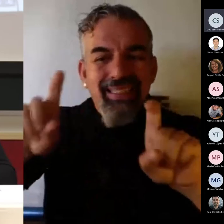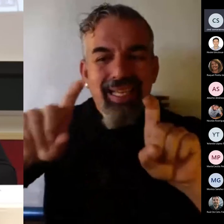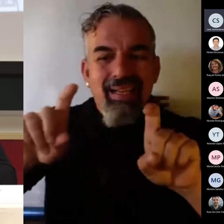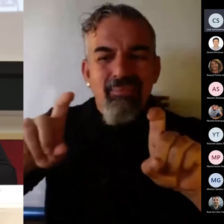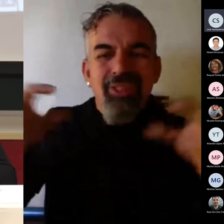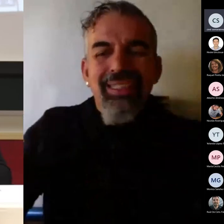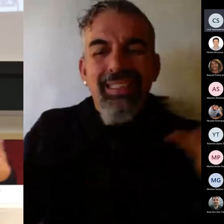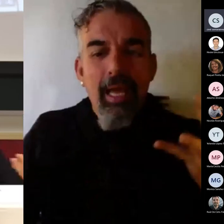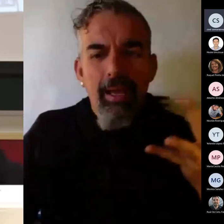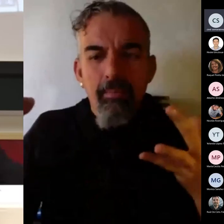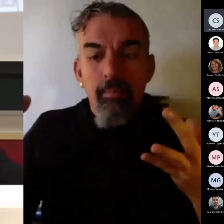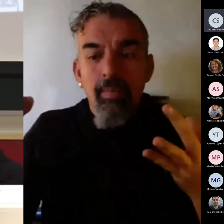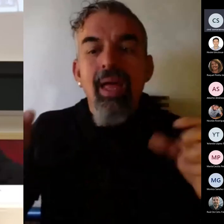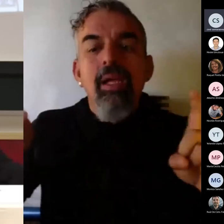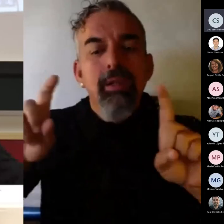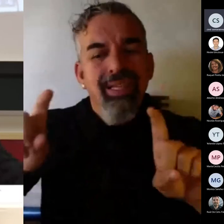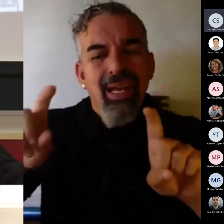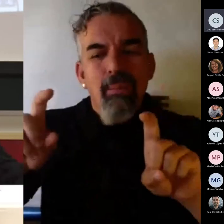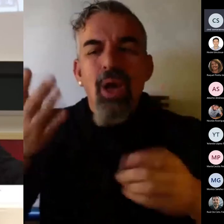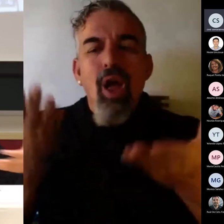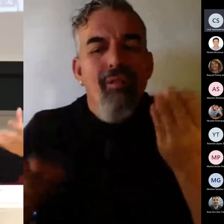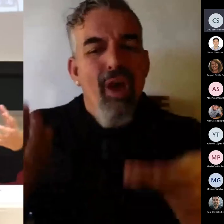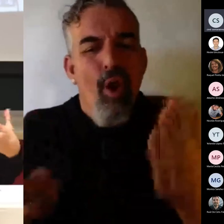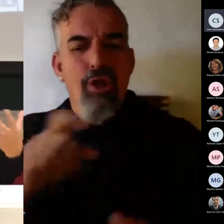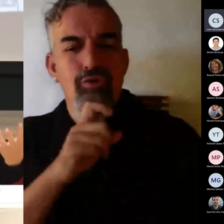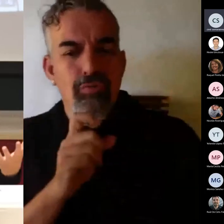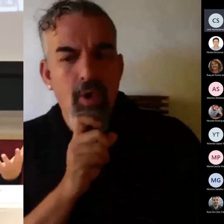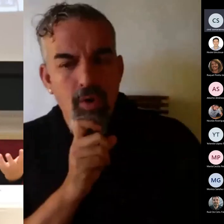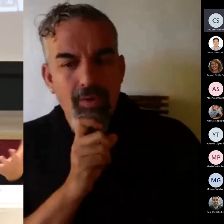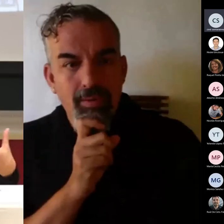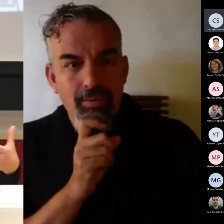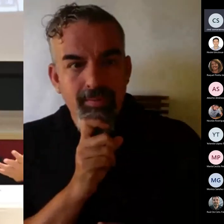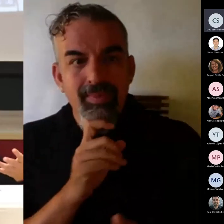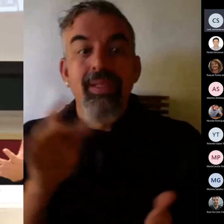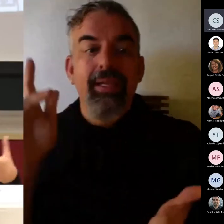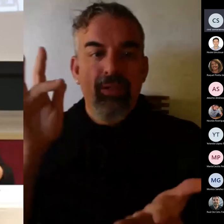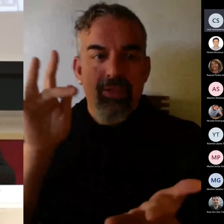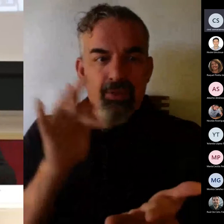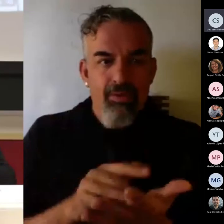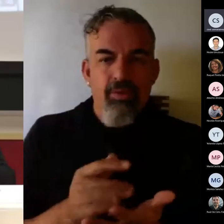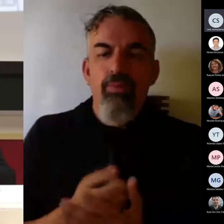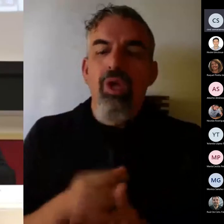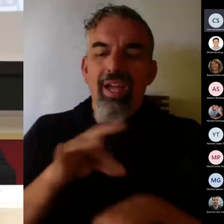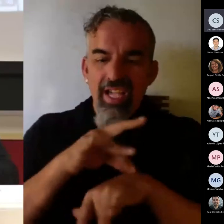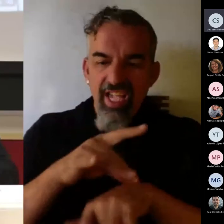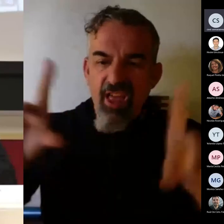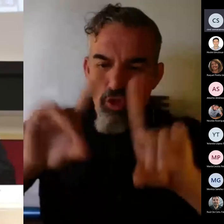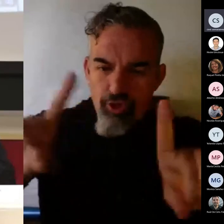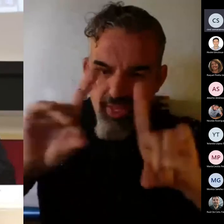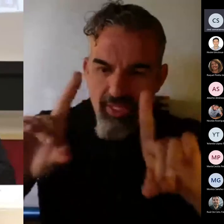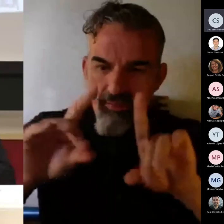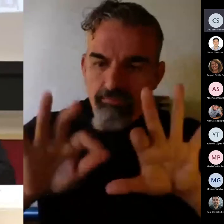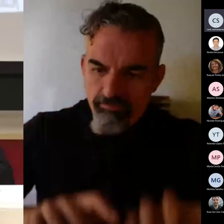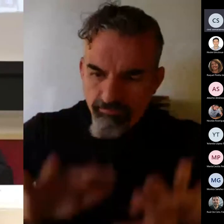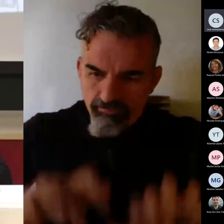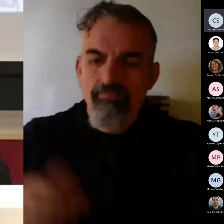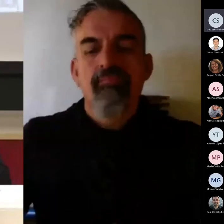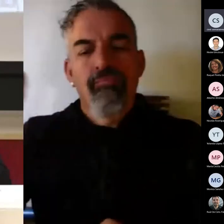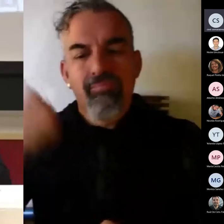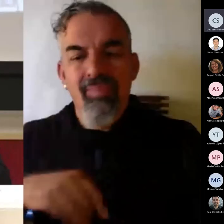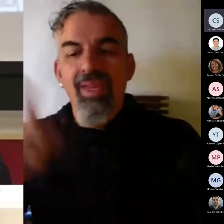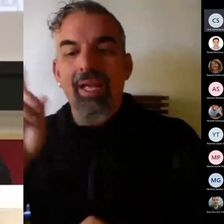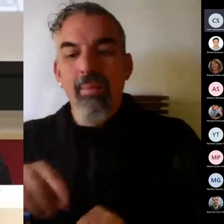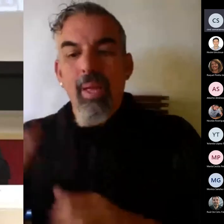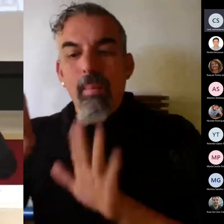enseñar a evaluar, hemos enseñado a diseñar guías docentes, hemos enseñado a elaborar